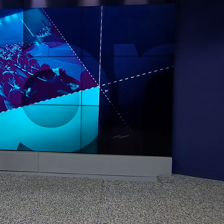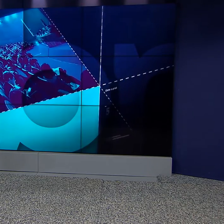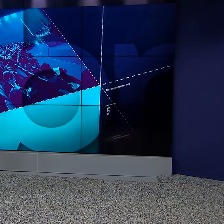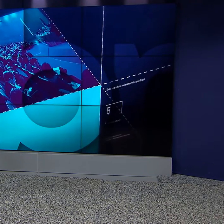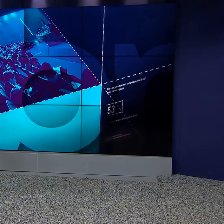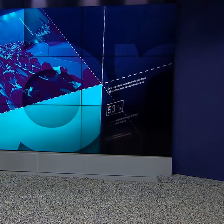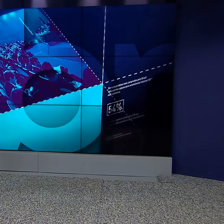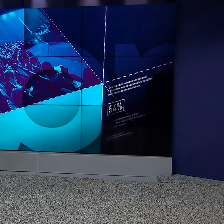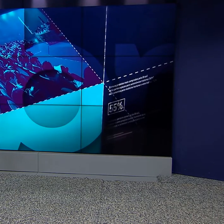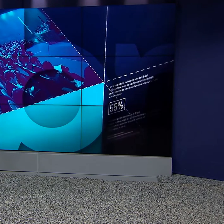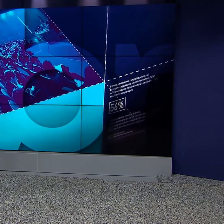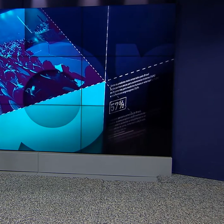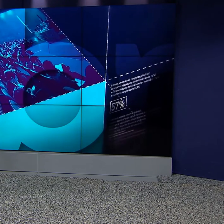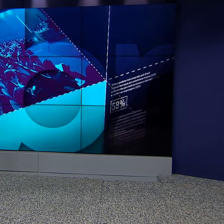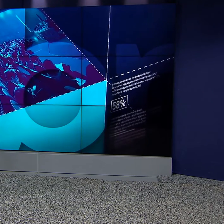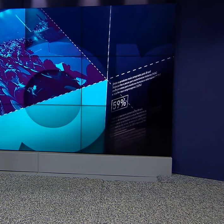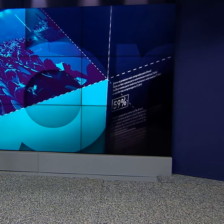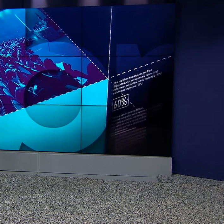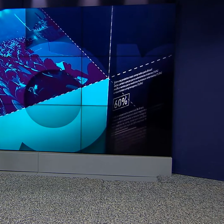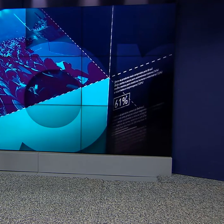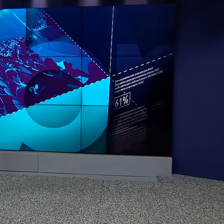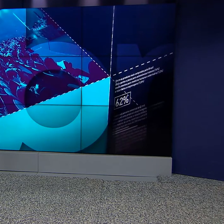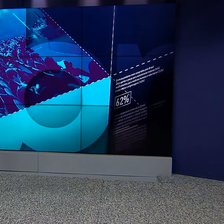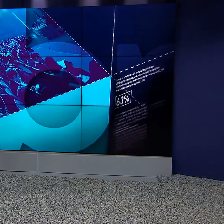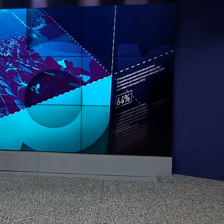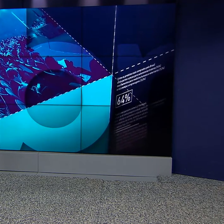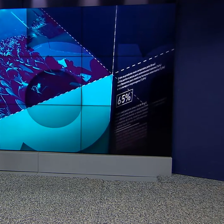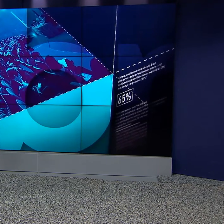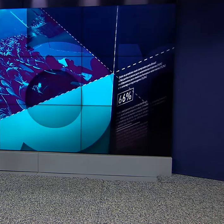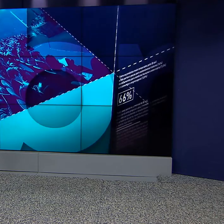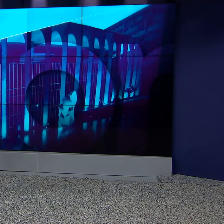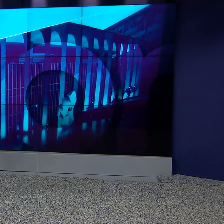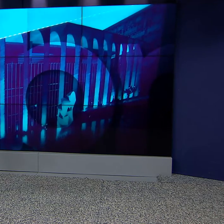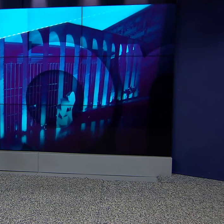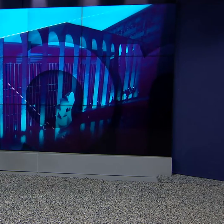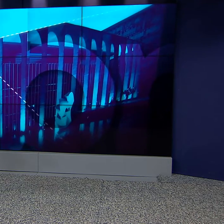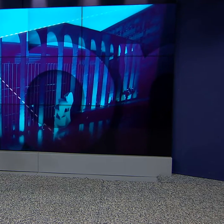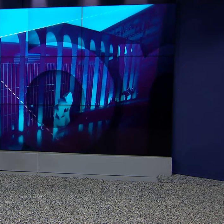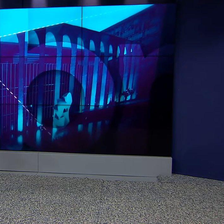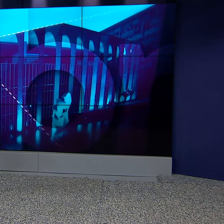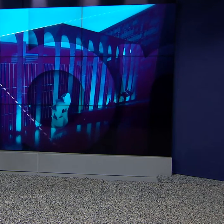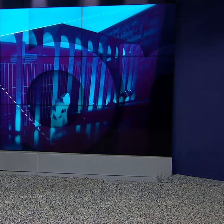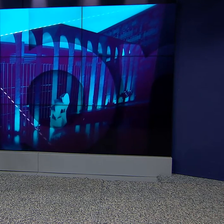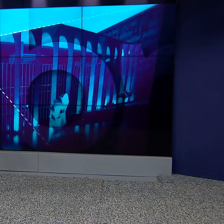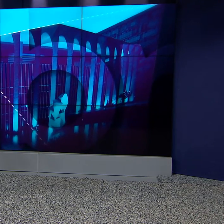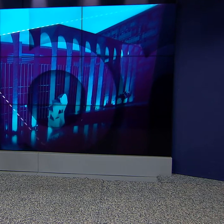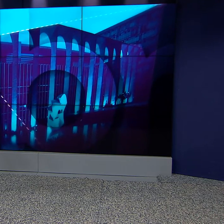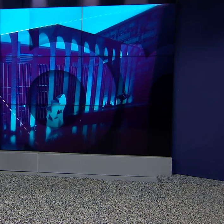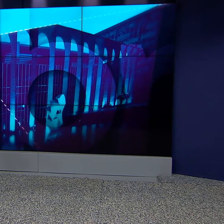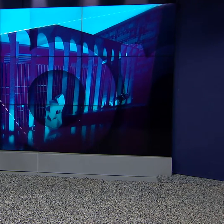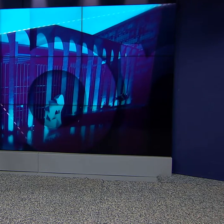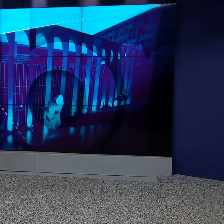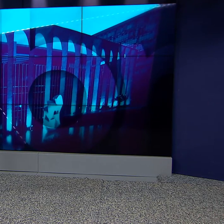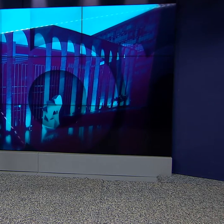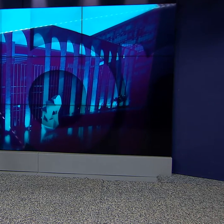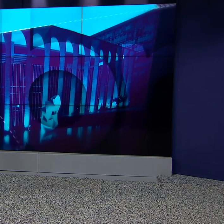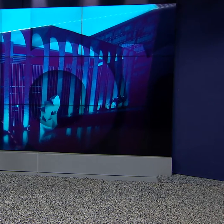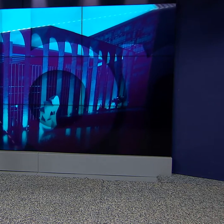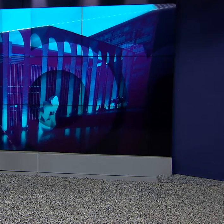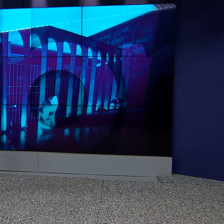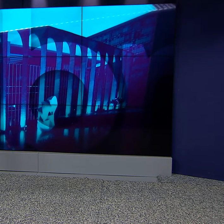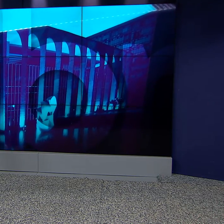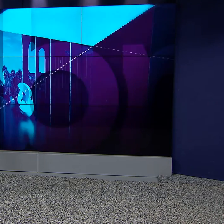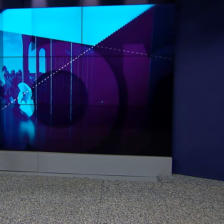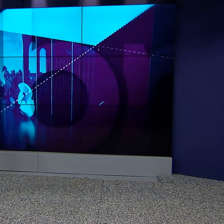Paulo Guedes assumiu o Ministério da Economia. Previdência, privatizações e simplificação de tributos são